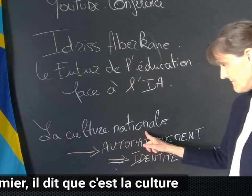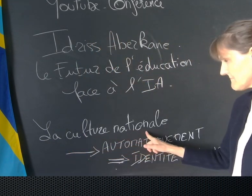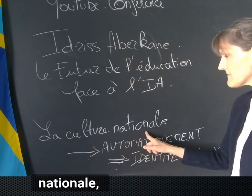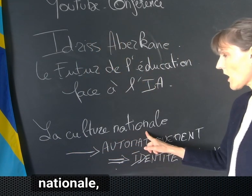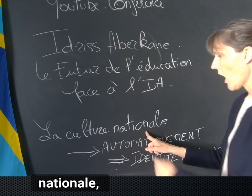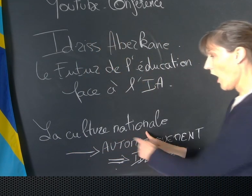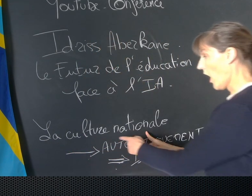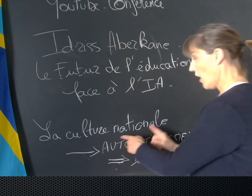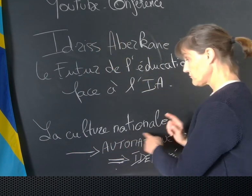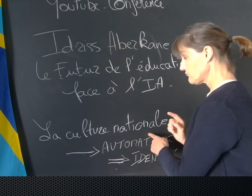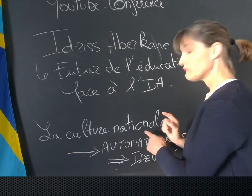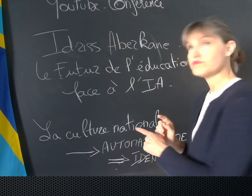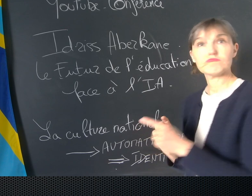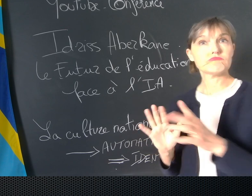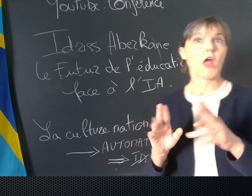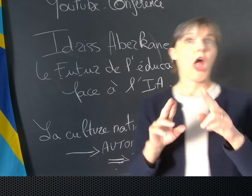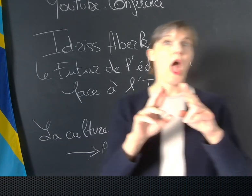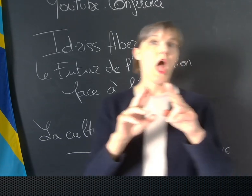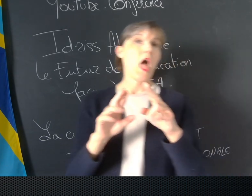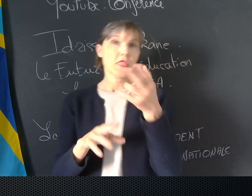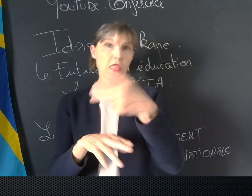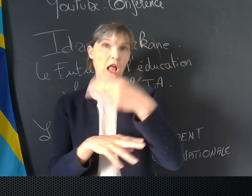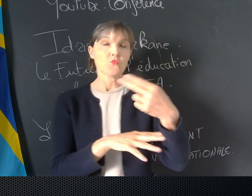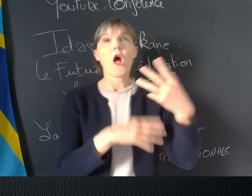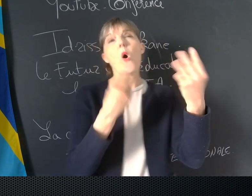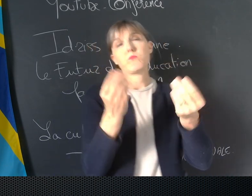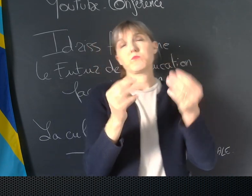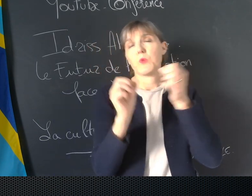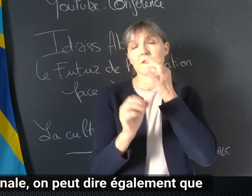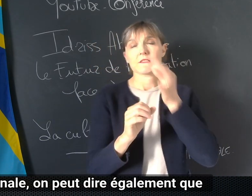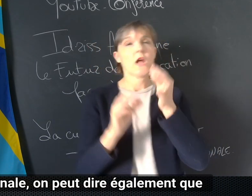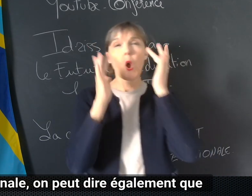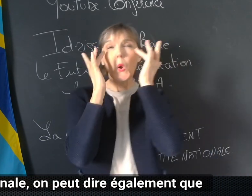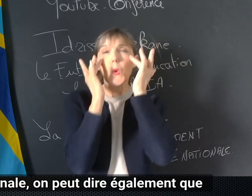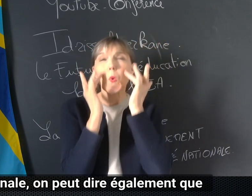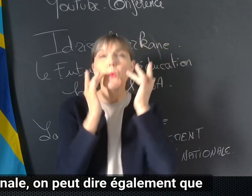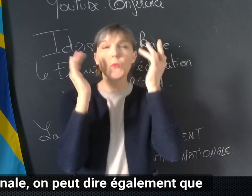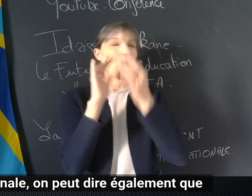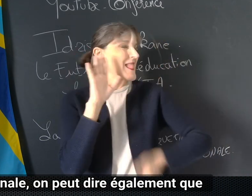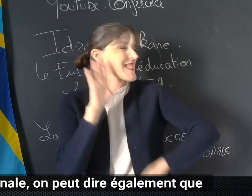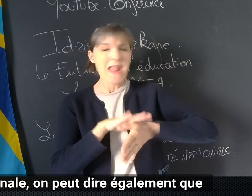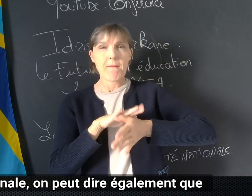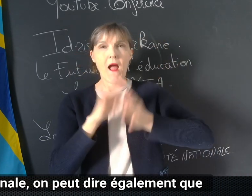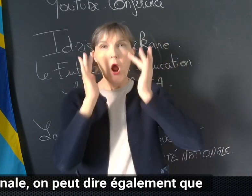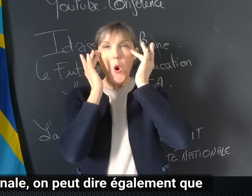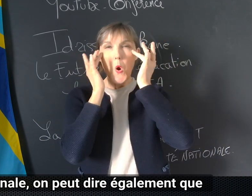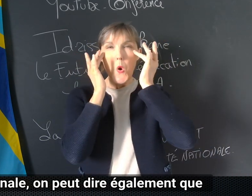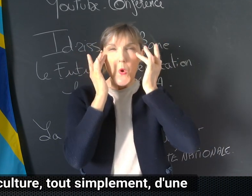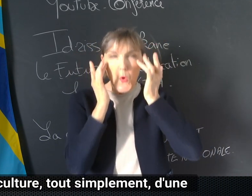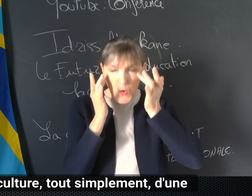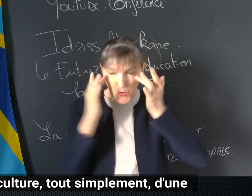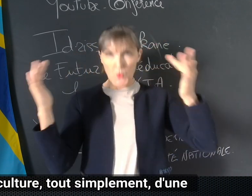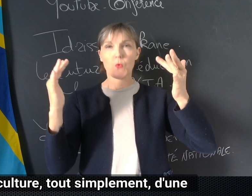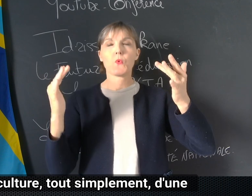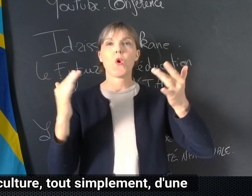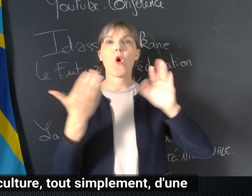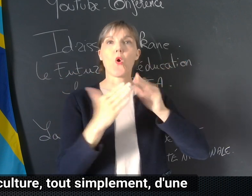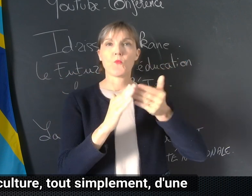nationale, donc nationale, on peut dire également que c'est la culture tout simplement,